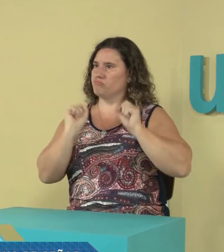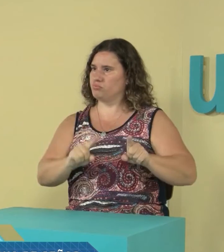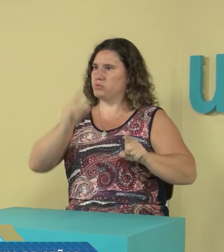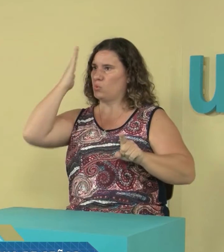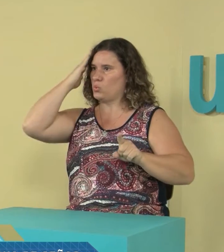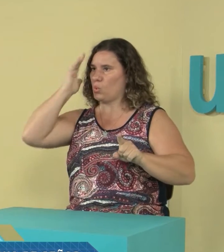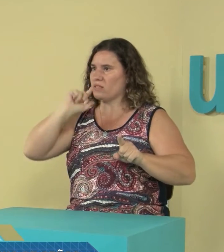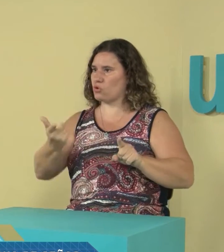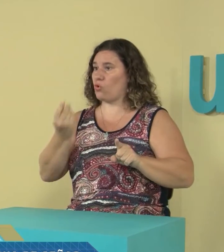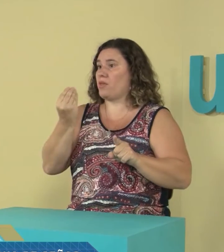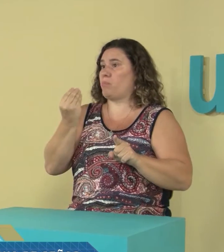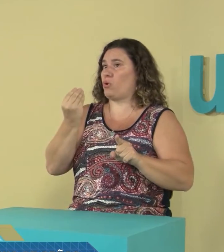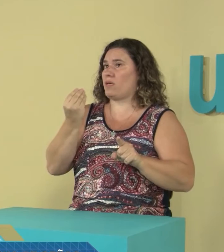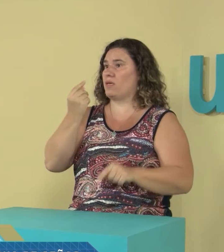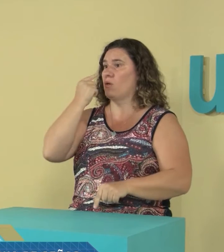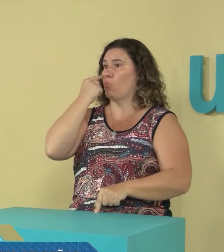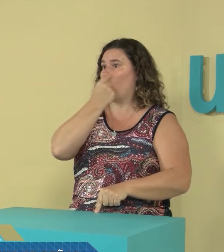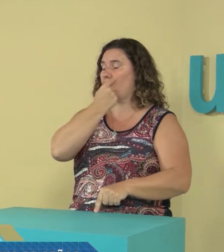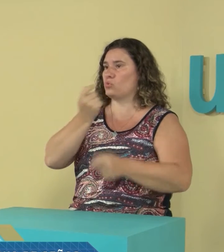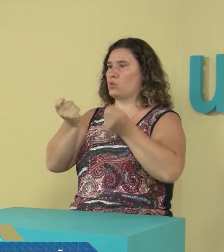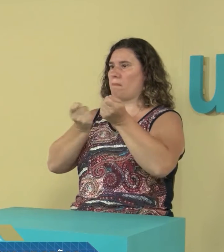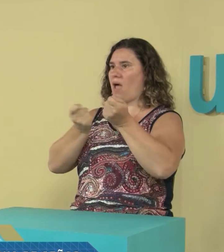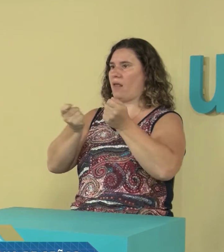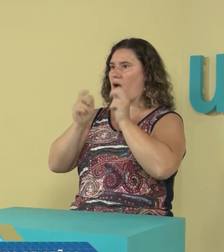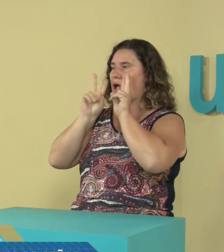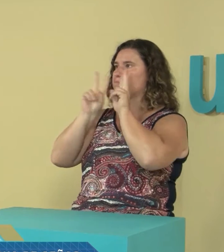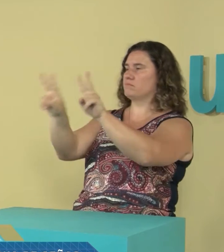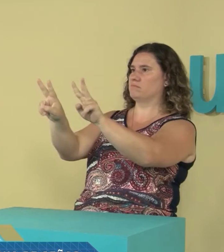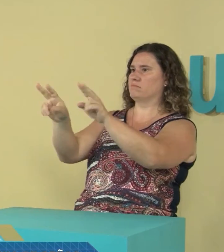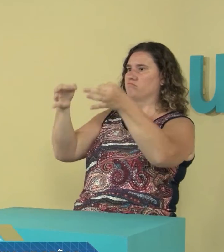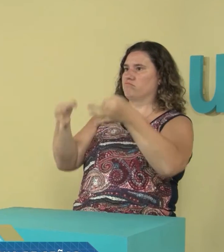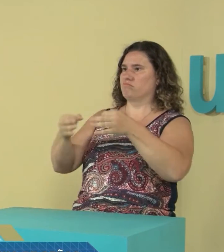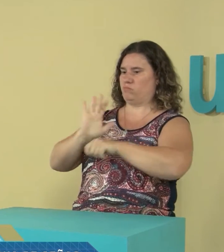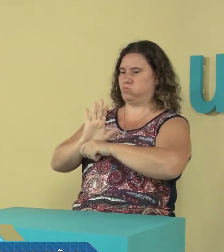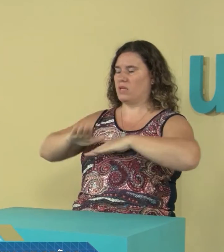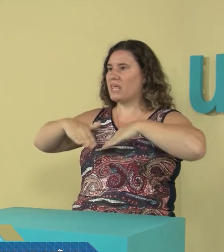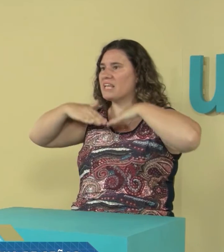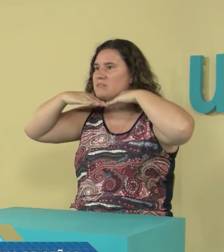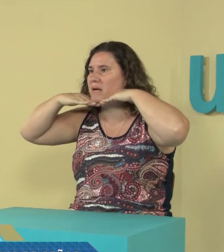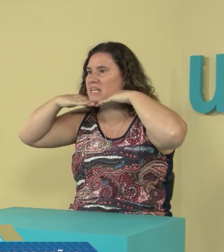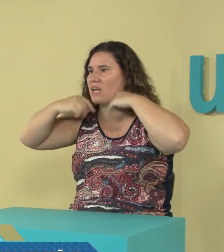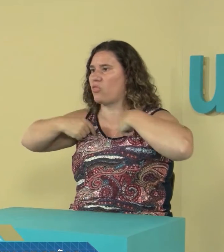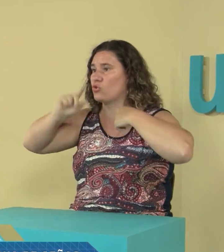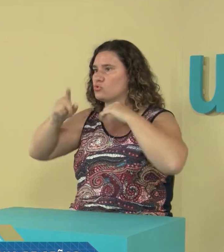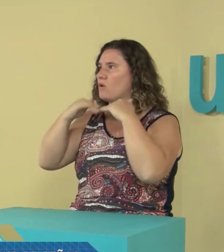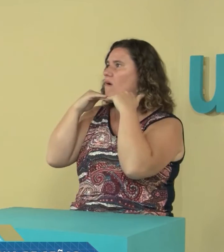era la mejor forma de trabajar con las luces y cómo era la cultura sorda en eso, cómo era la forma de la cultura en la parte visual,